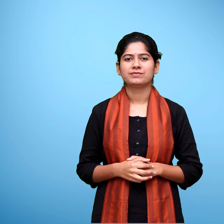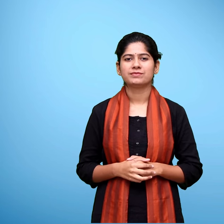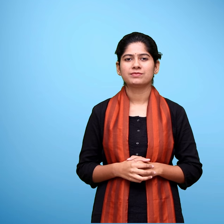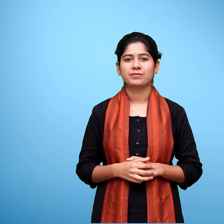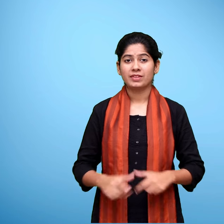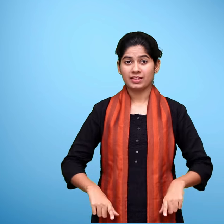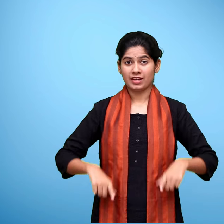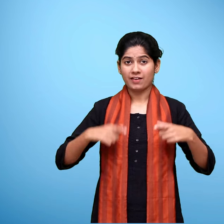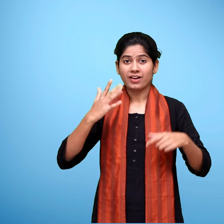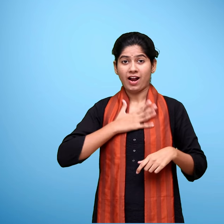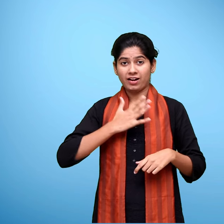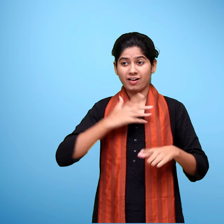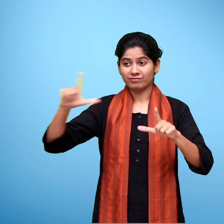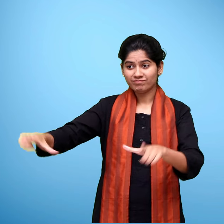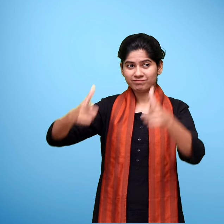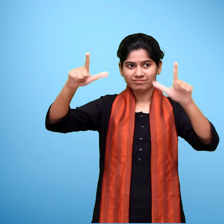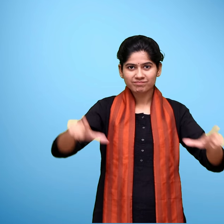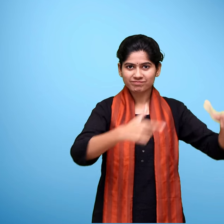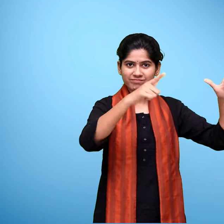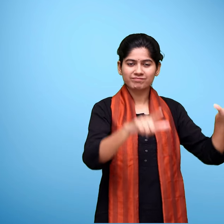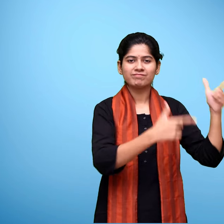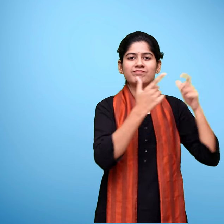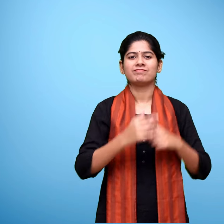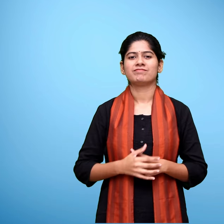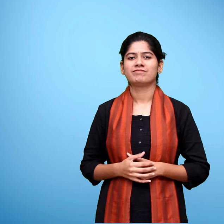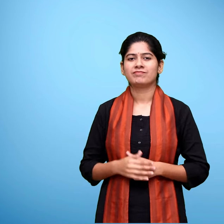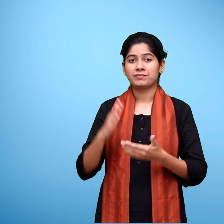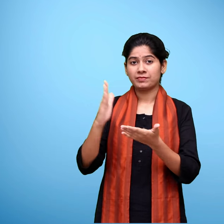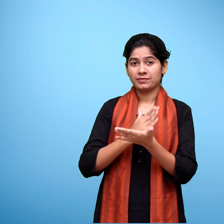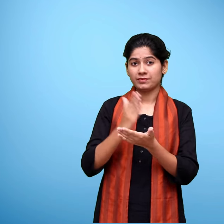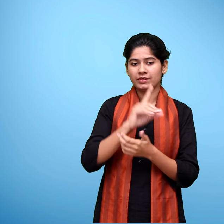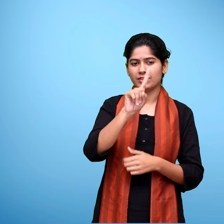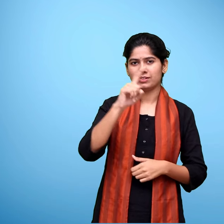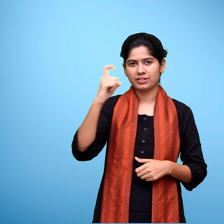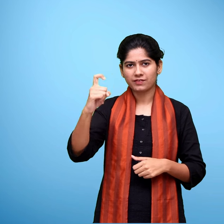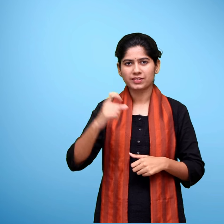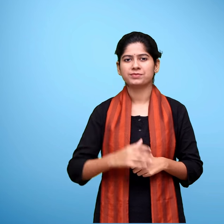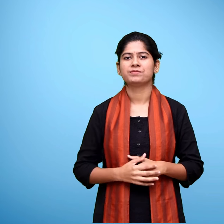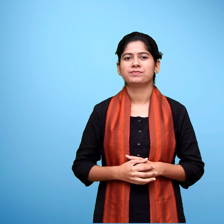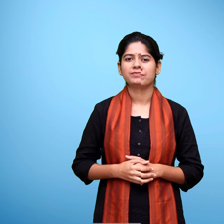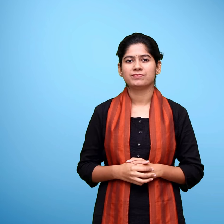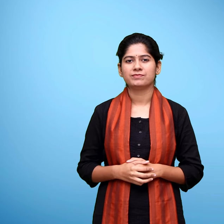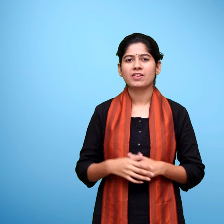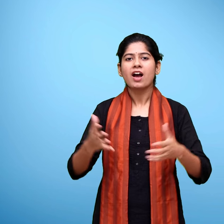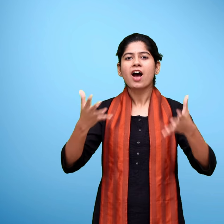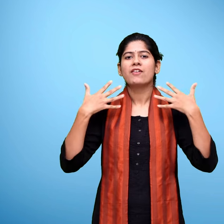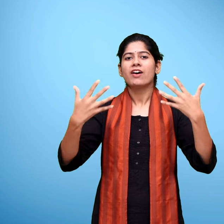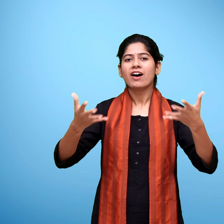हरी भरी दुनिया पाठ सत्रह हवा